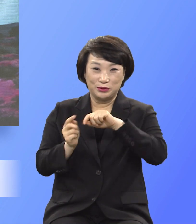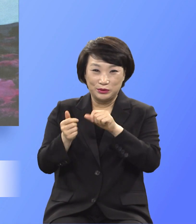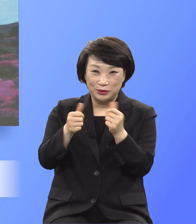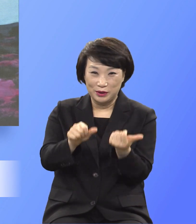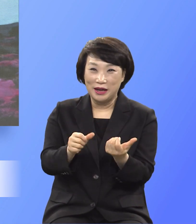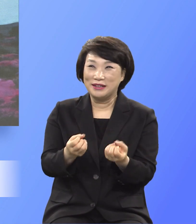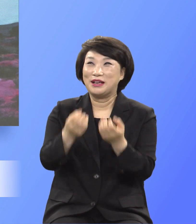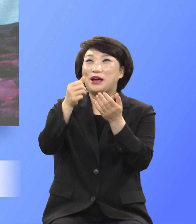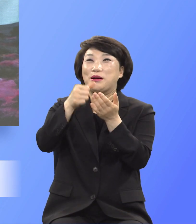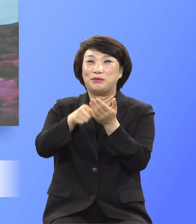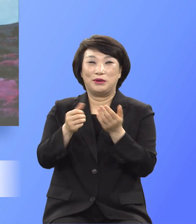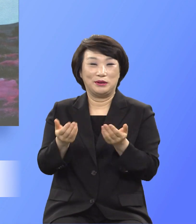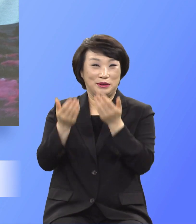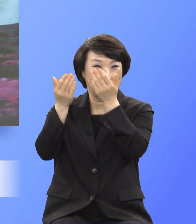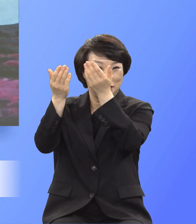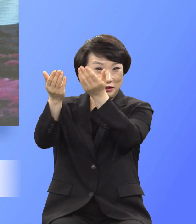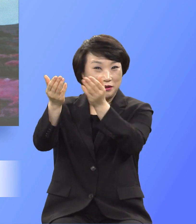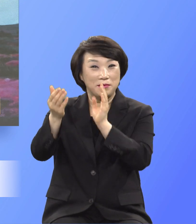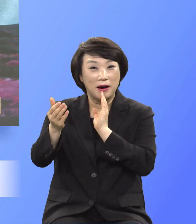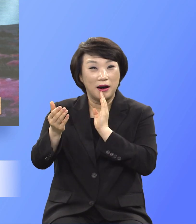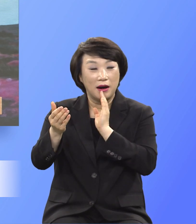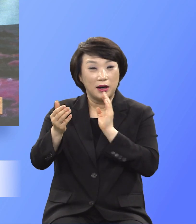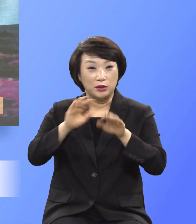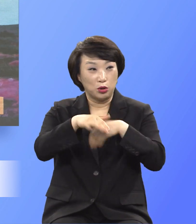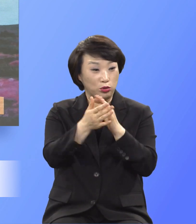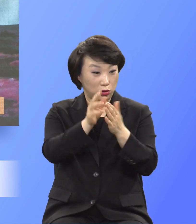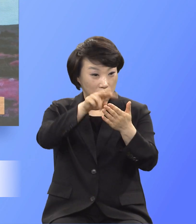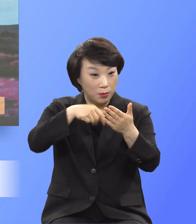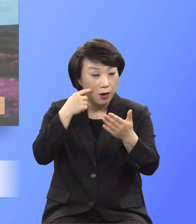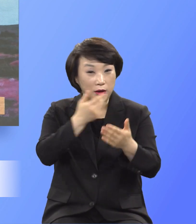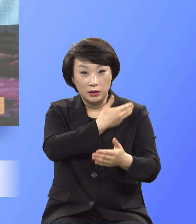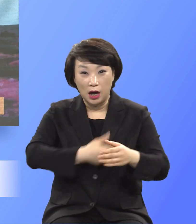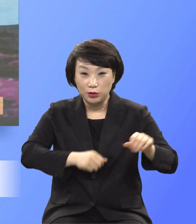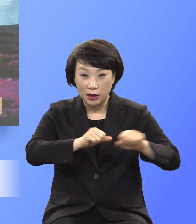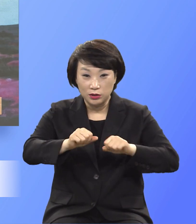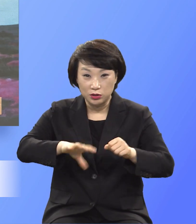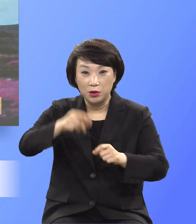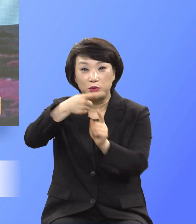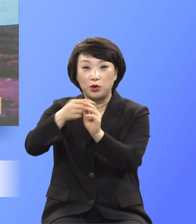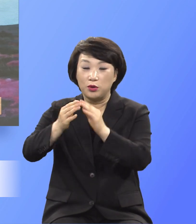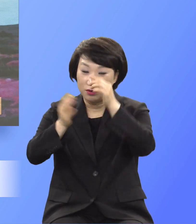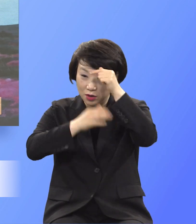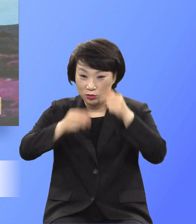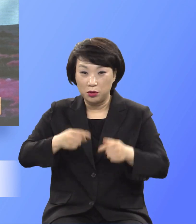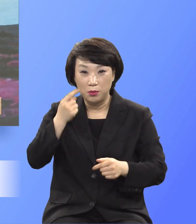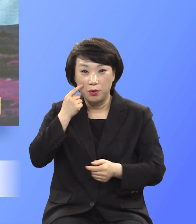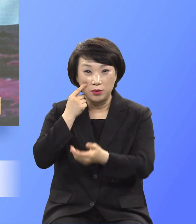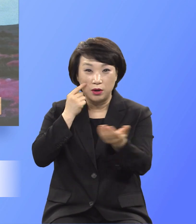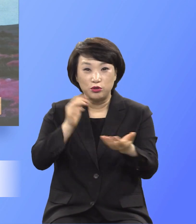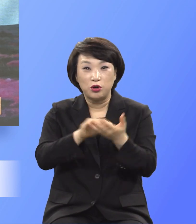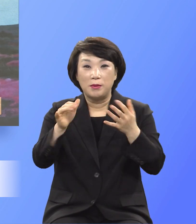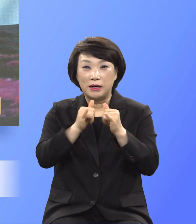사도행전을 보면 초대교회를 보면 얼마나 많은 사람이 들였던가